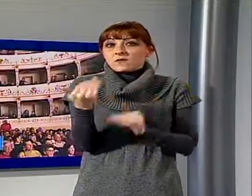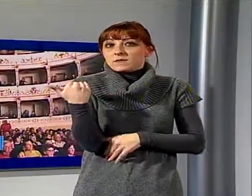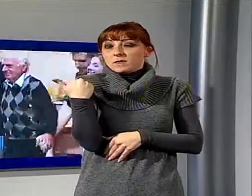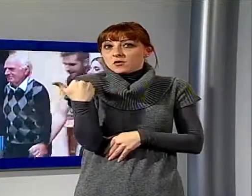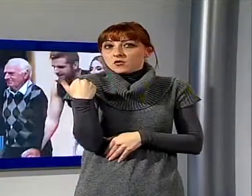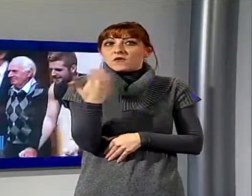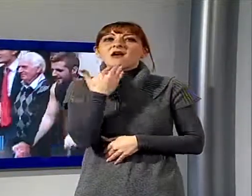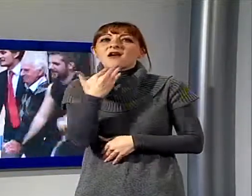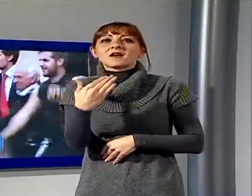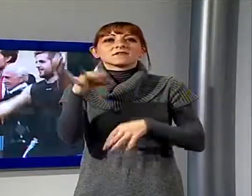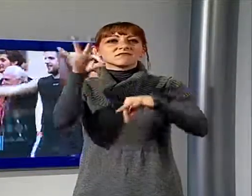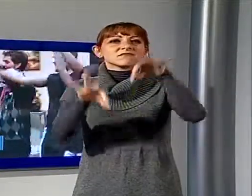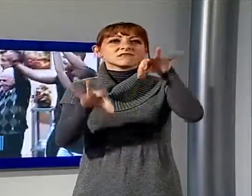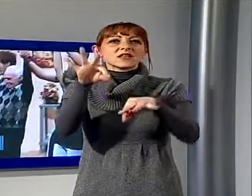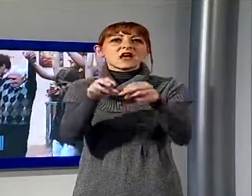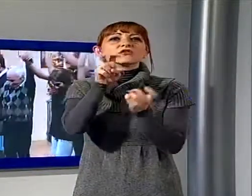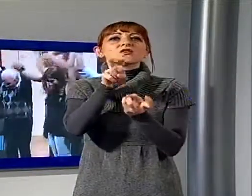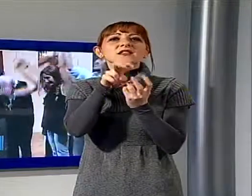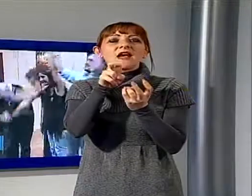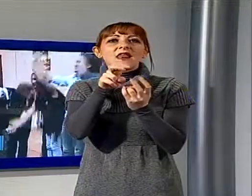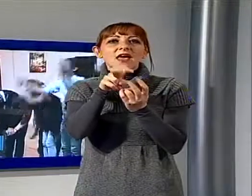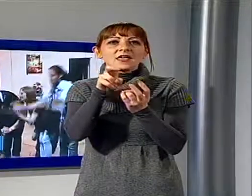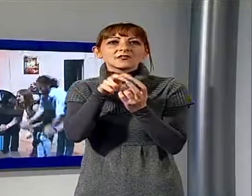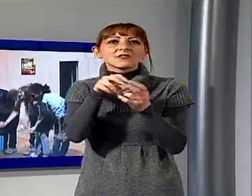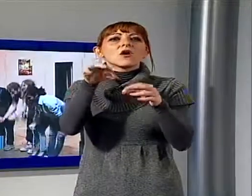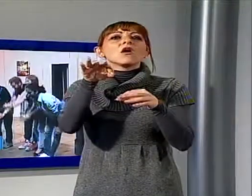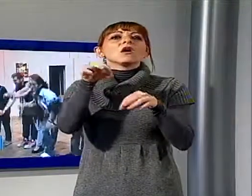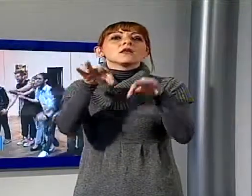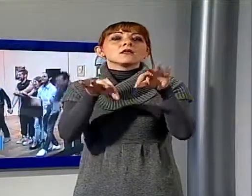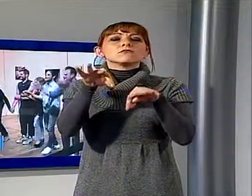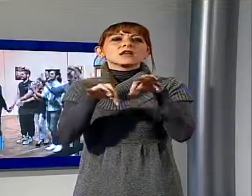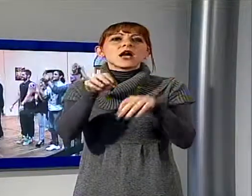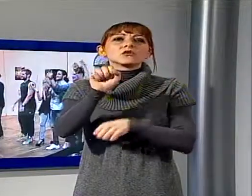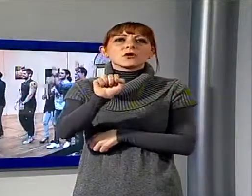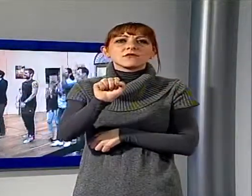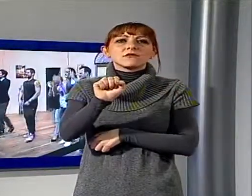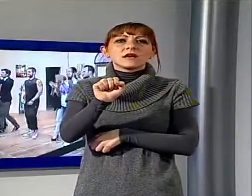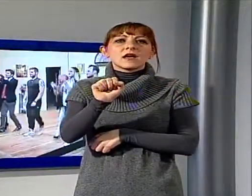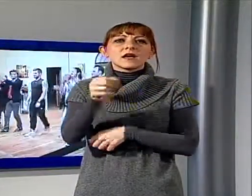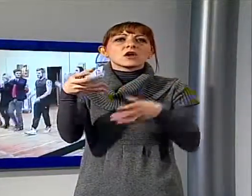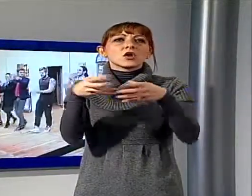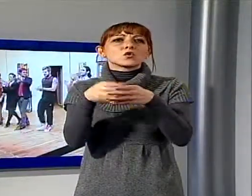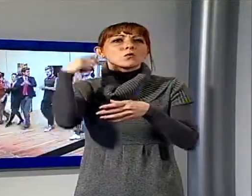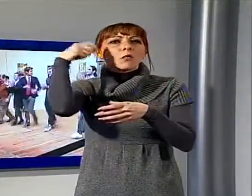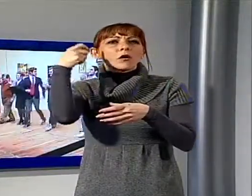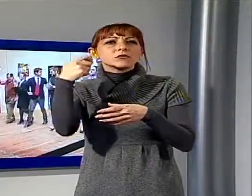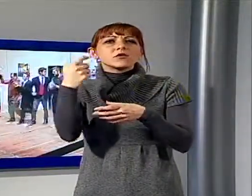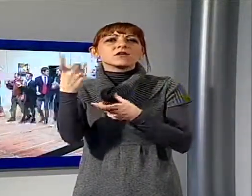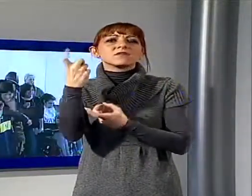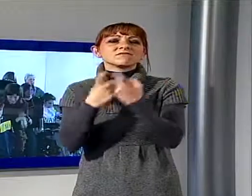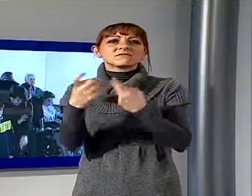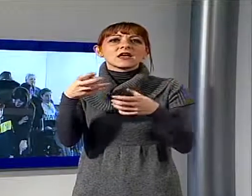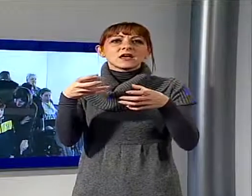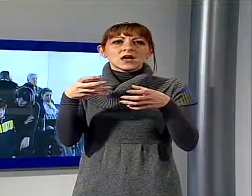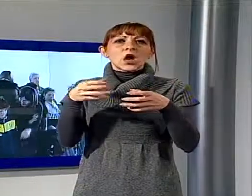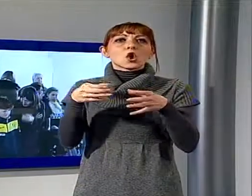spettacolo Invernacolo portato in scena al Teatro Alfieri dalla compagnia Invicta Che ne farò le donne. Una serata di